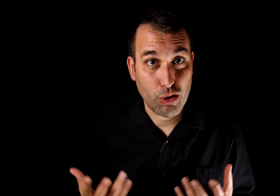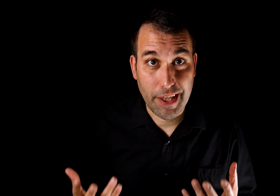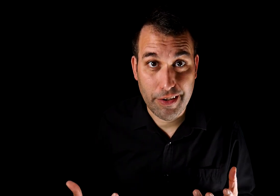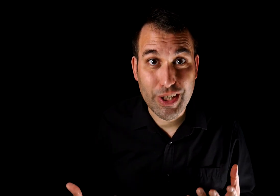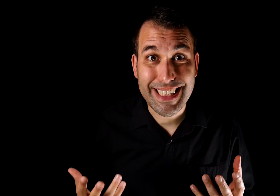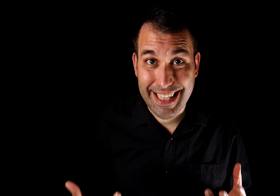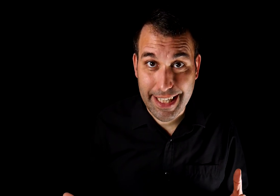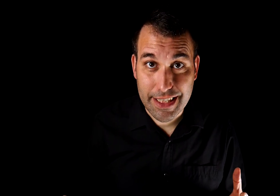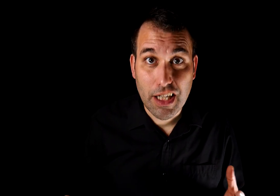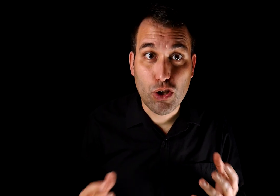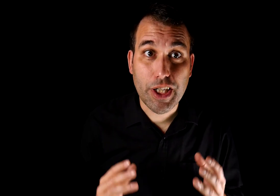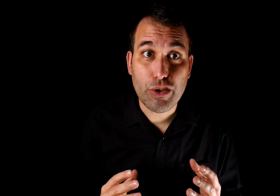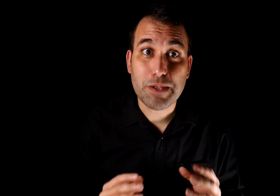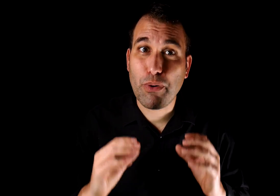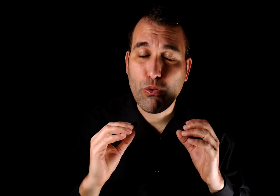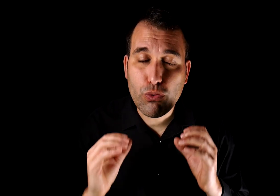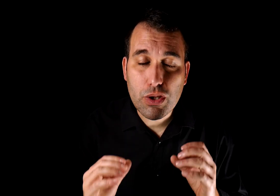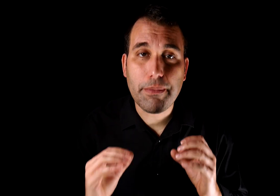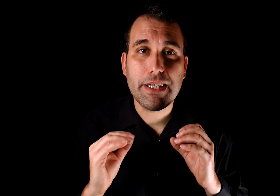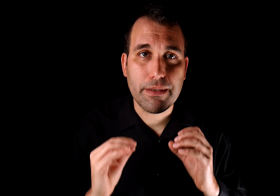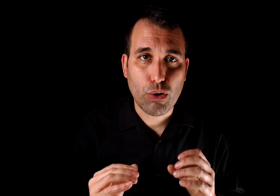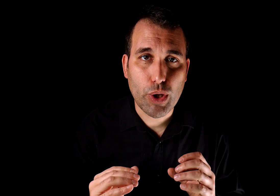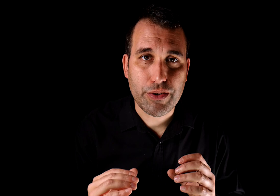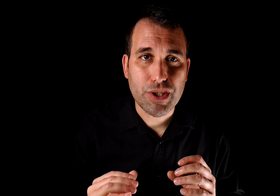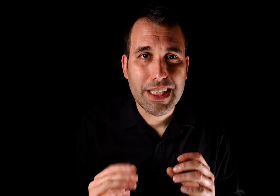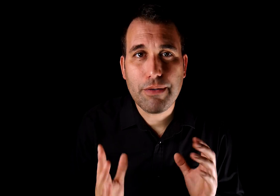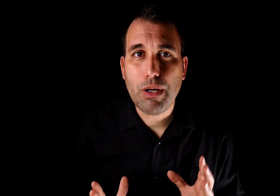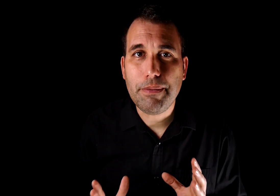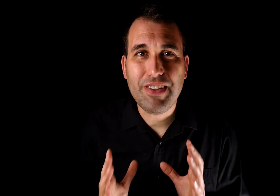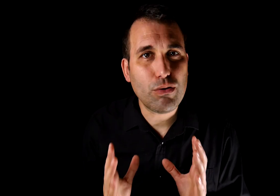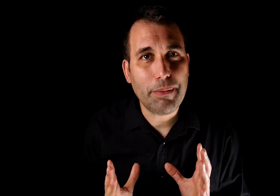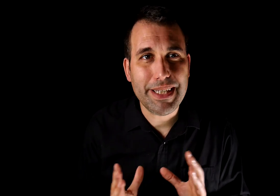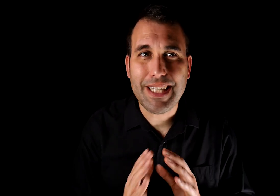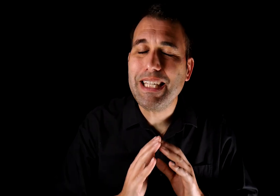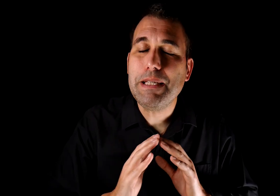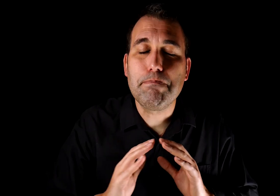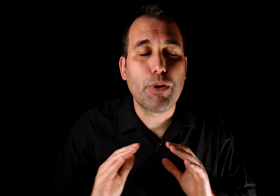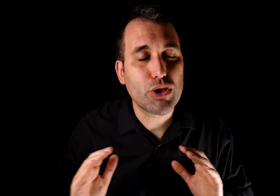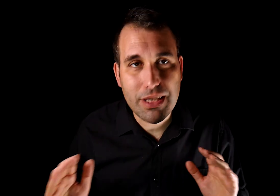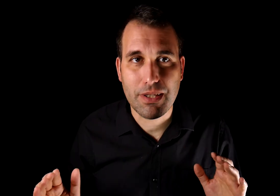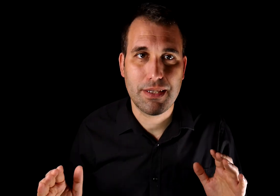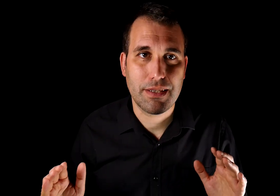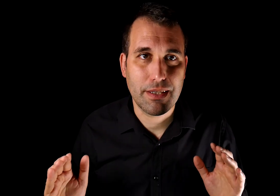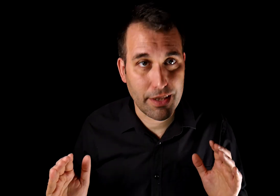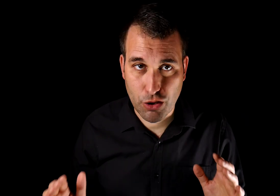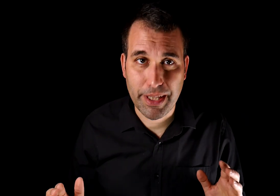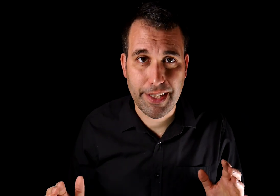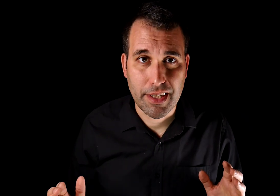las organizaciones sectarias, los seguidores profundamente involucrados se vuelven virtualmente imposibles de desconvertir.